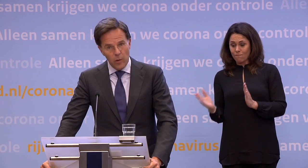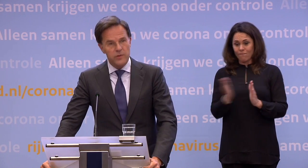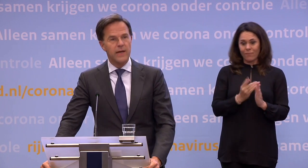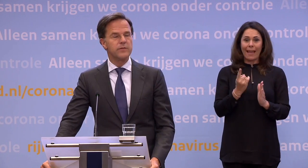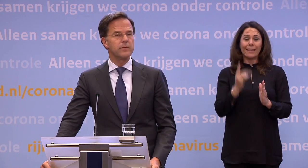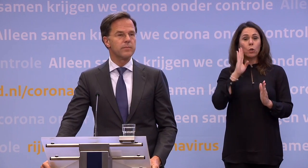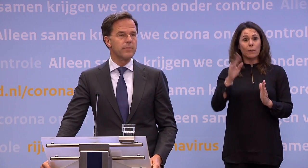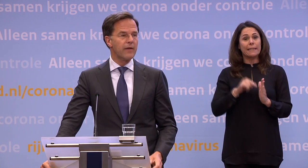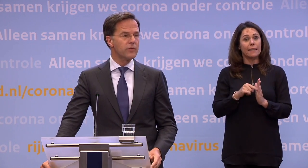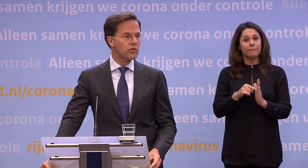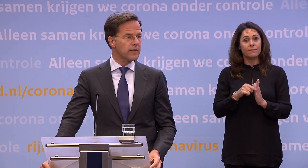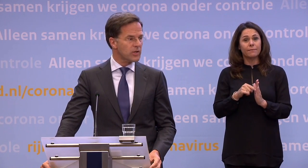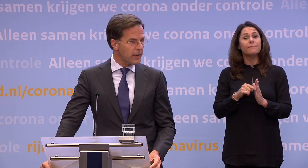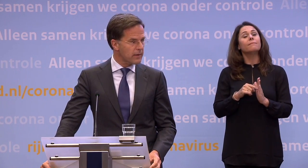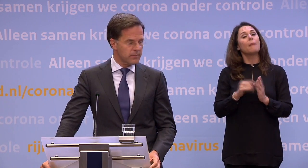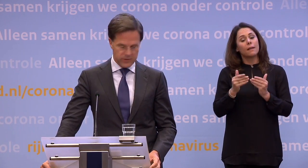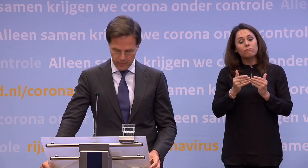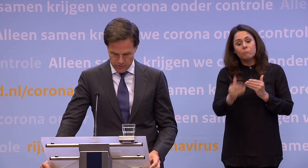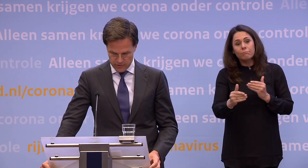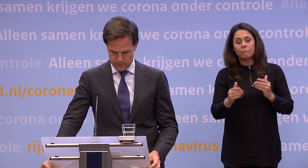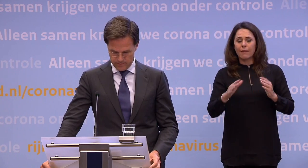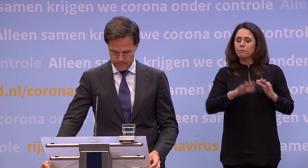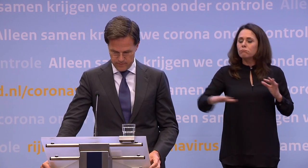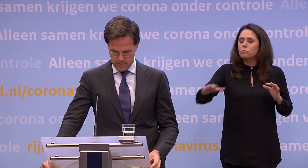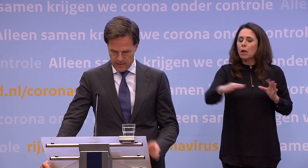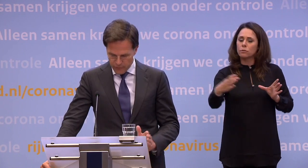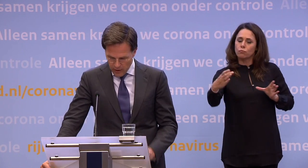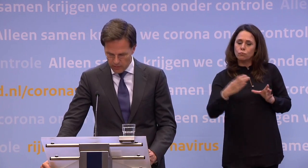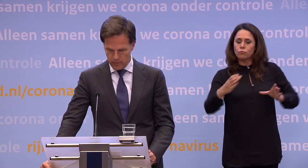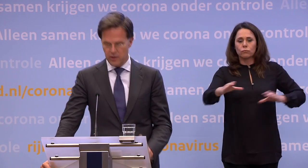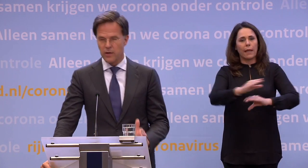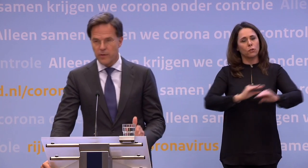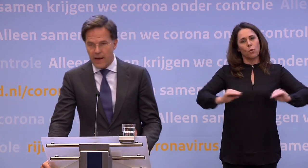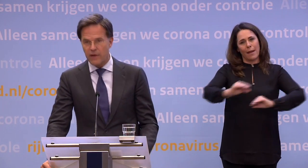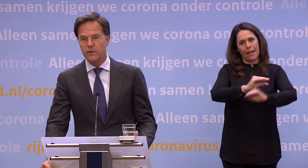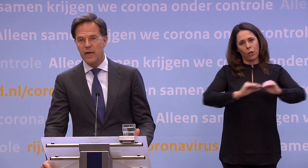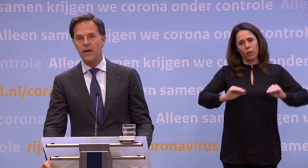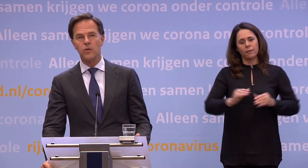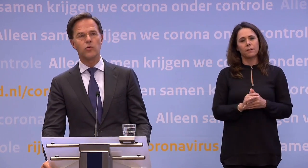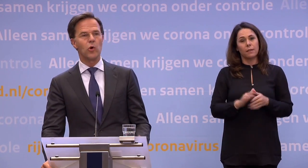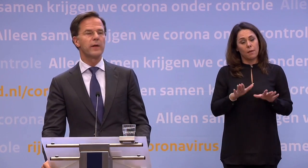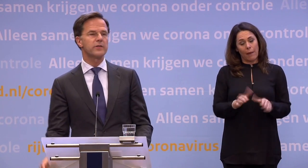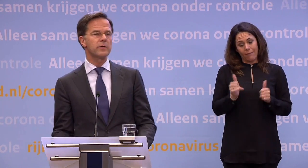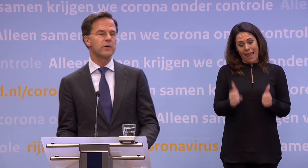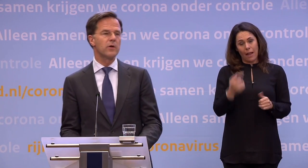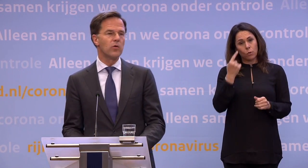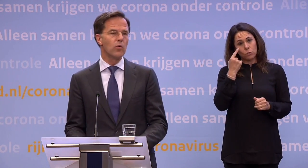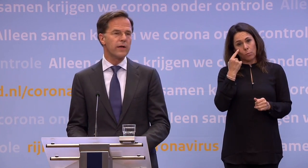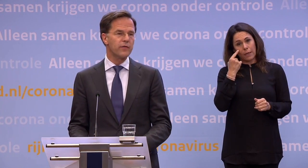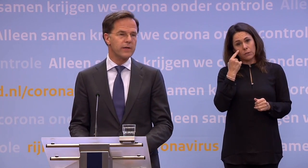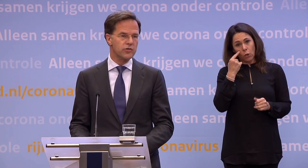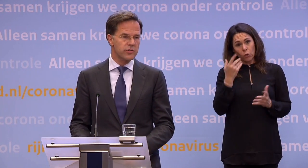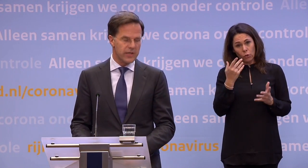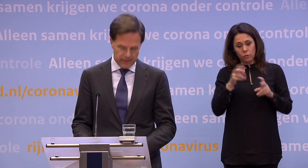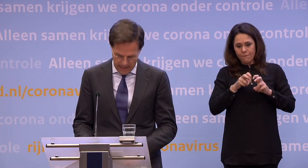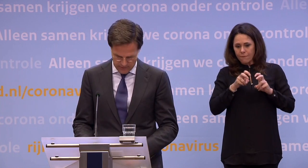Maar de komende tijd blijven we natuurlijk in gesprek met de branches. En vooral, we blijven heel goed opletten hoe